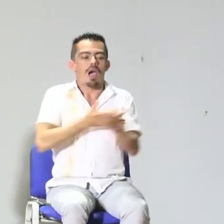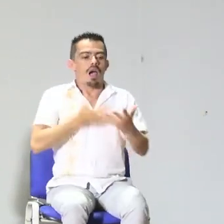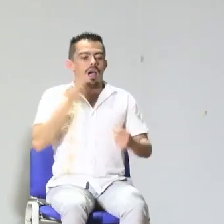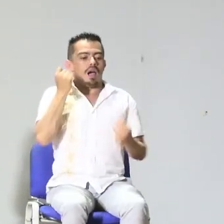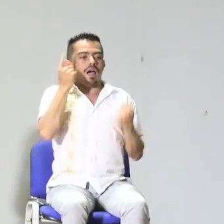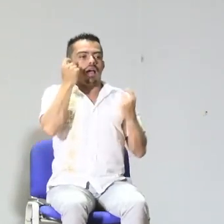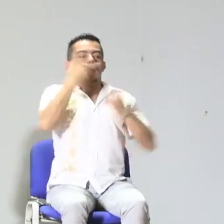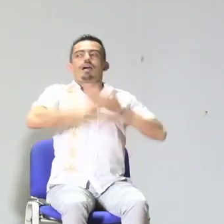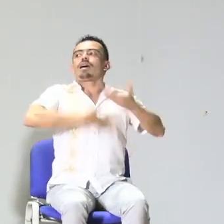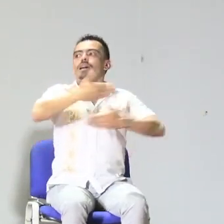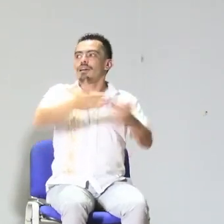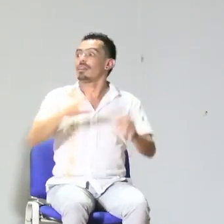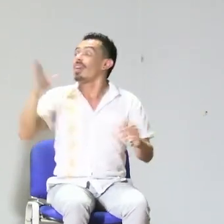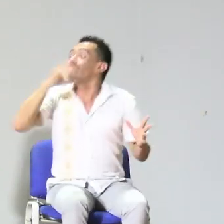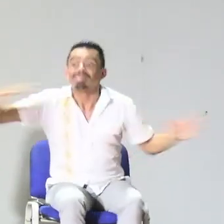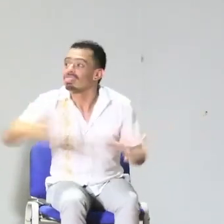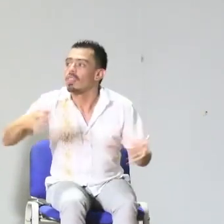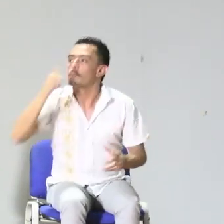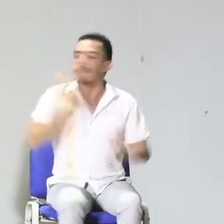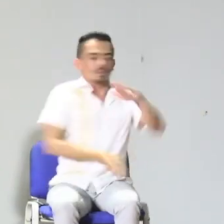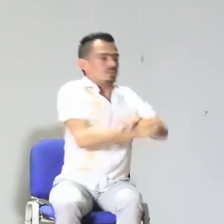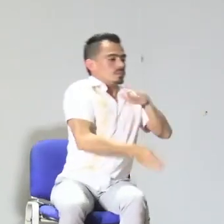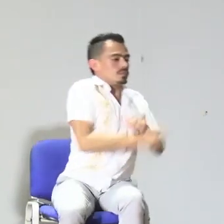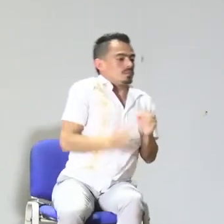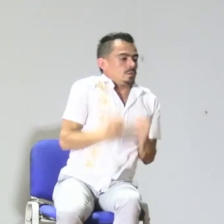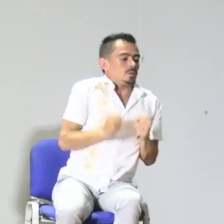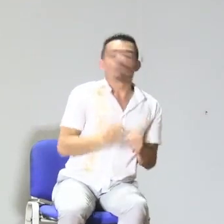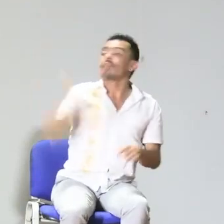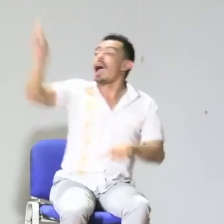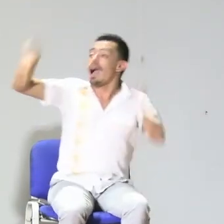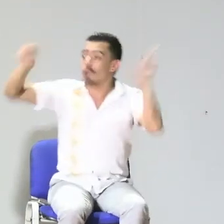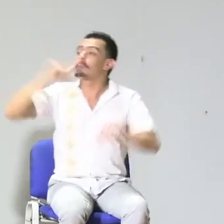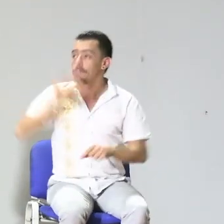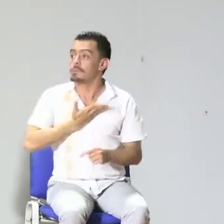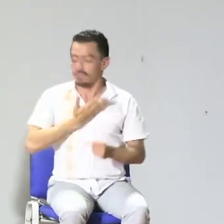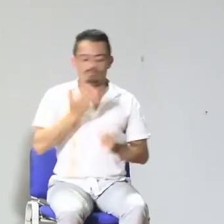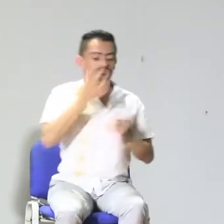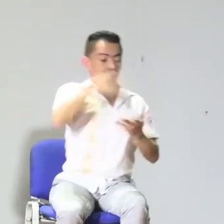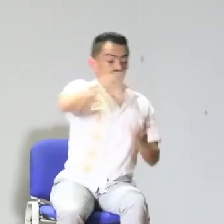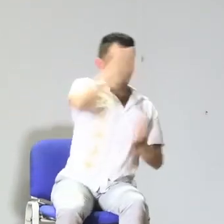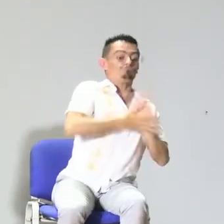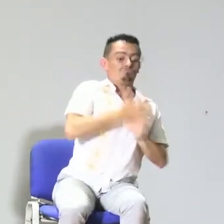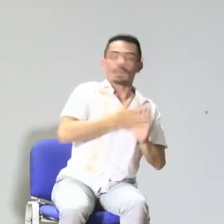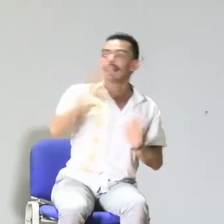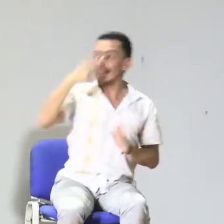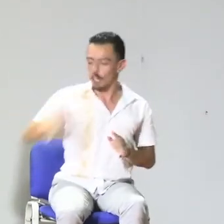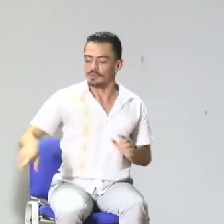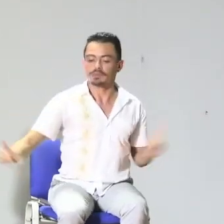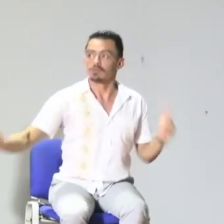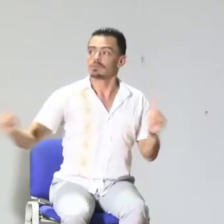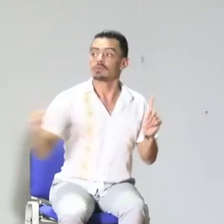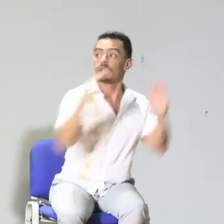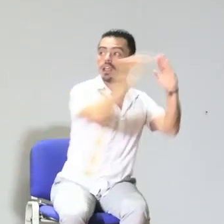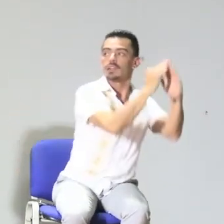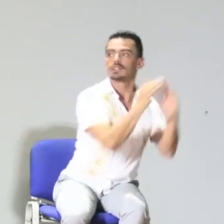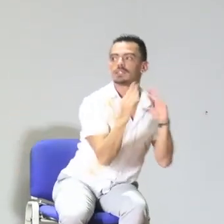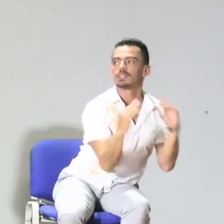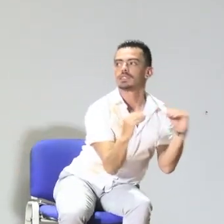obviamente no es solamente en un espacio de un día, sino algo constante de todo el tiempo. Para que los padres de familia